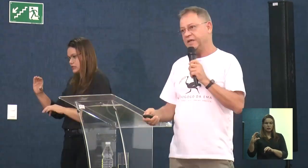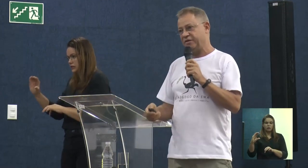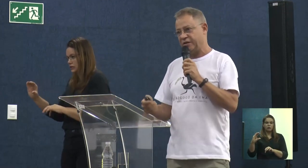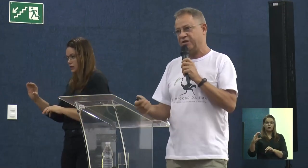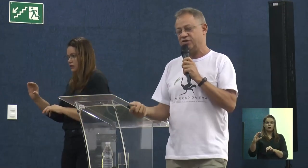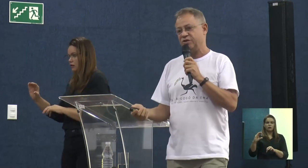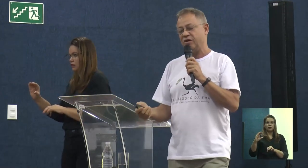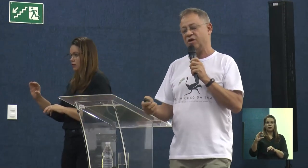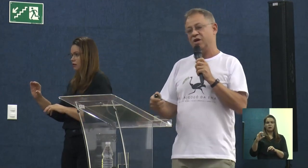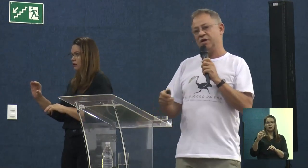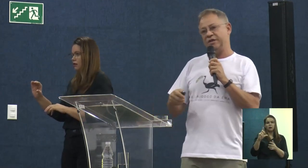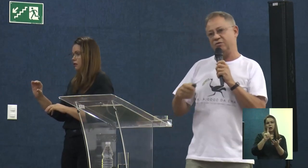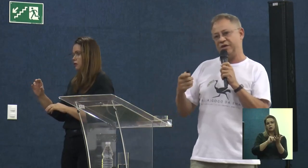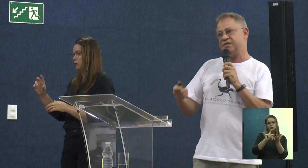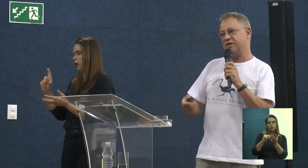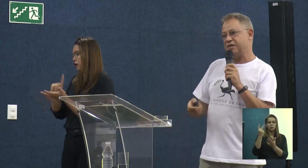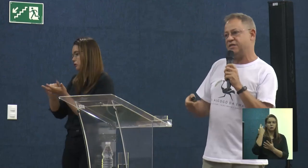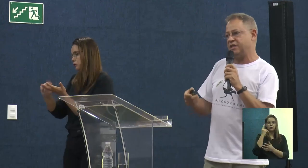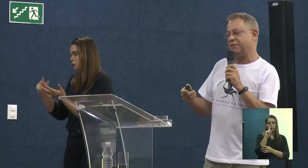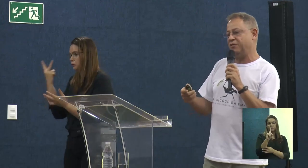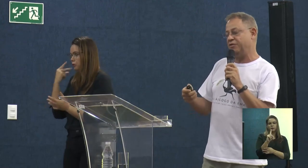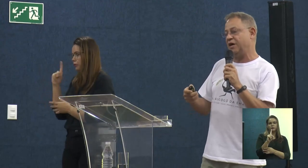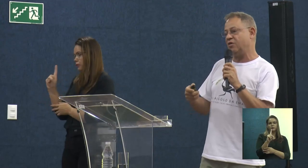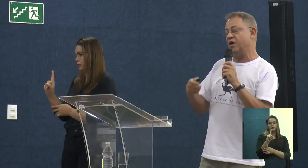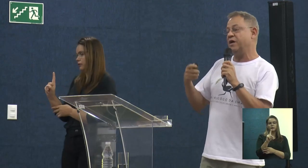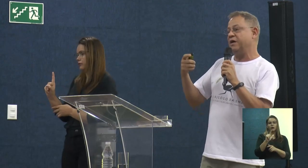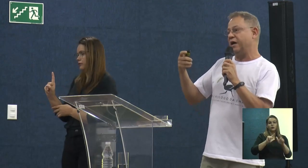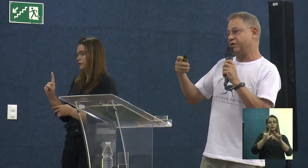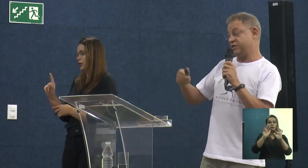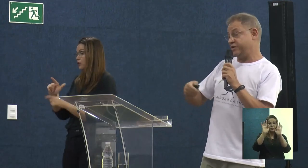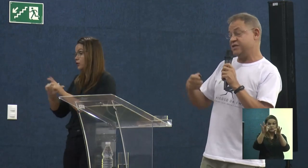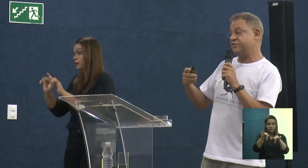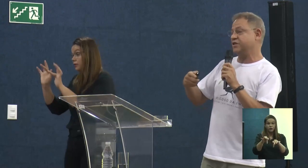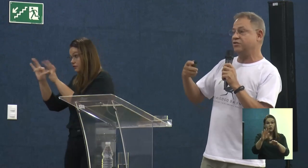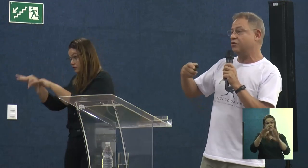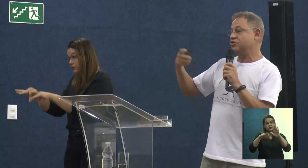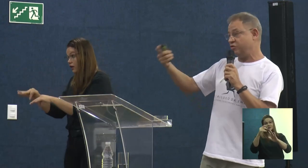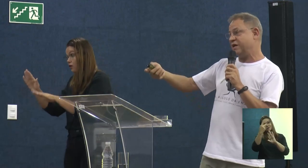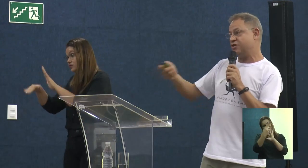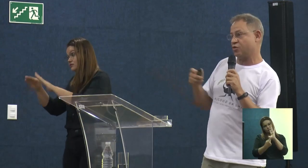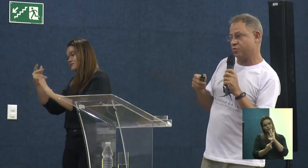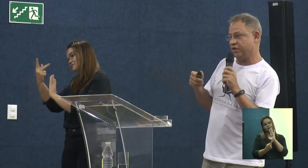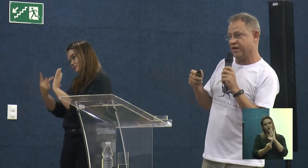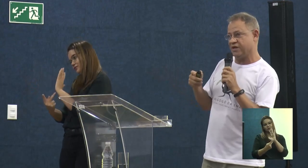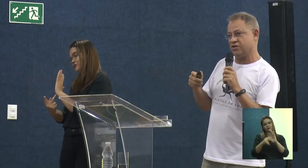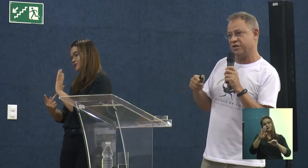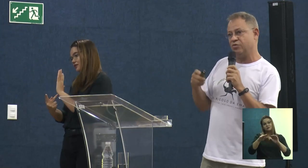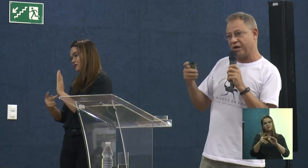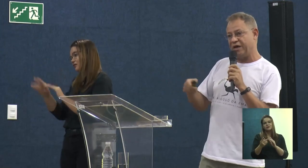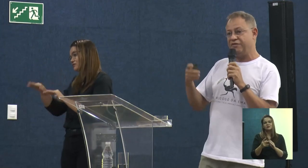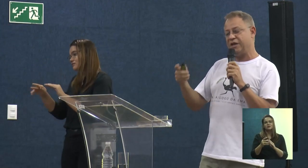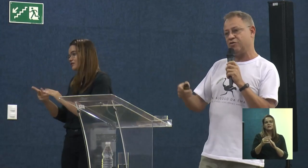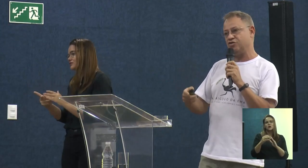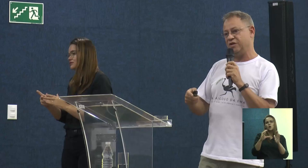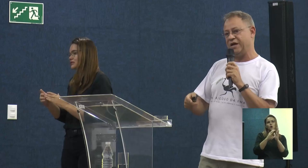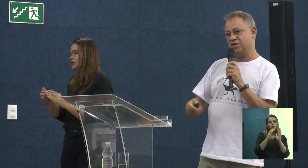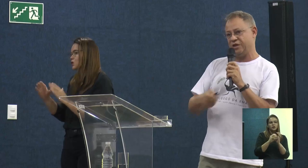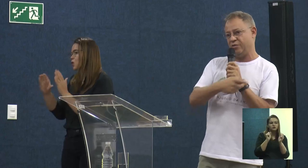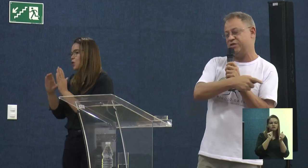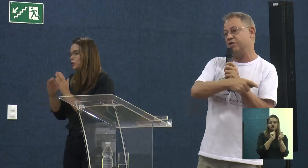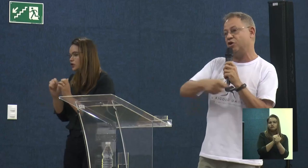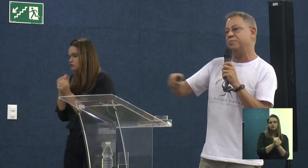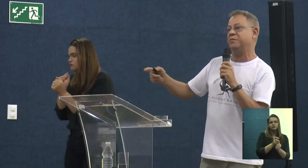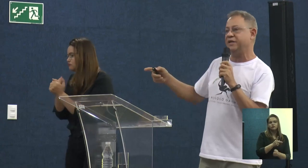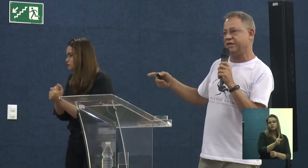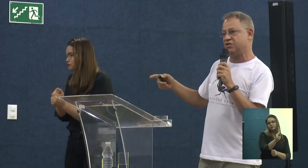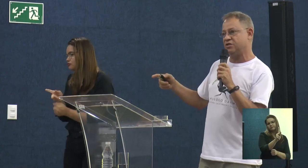tradicional. Então, esse trabalho final, às vezes você não dá continuidade com a comunidade. Então, quem vai dar continuidade